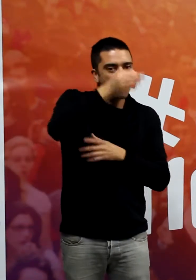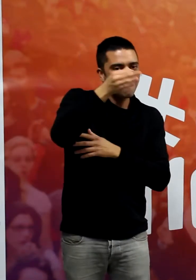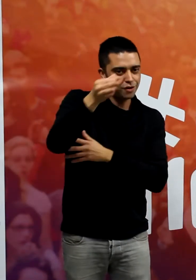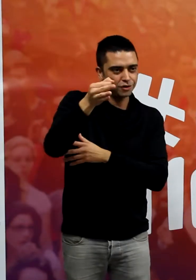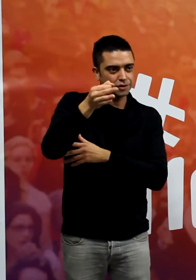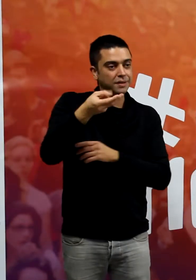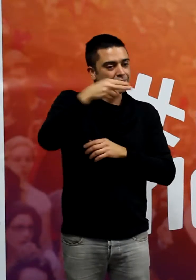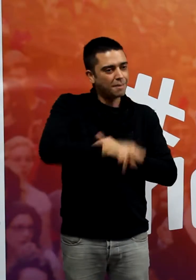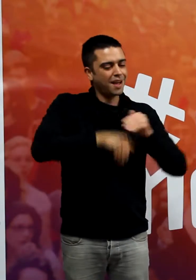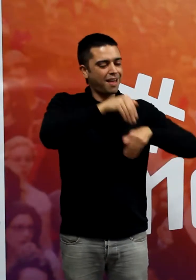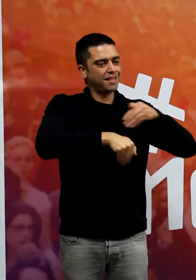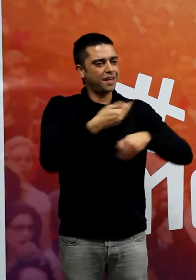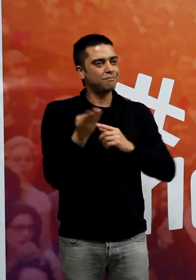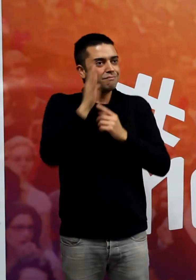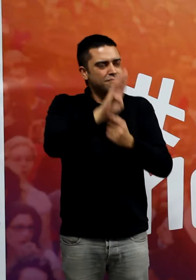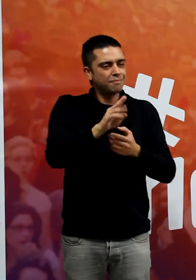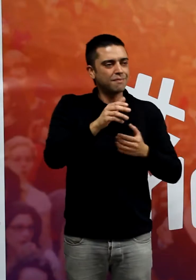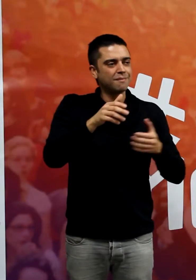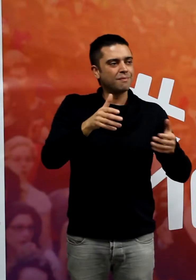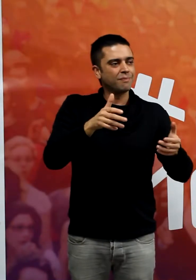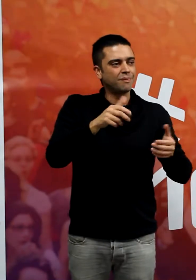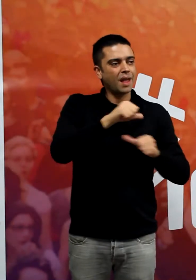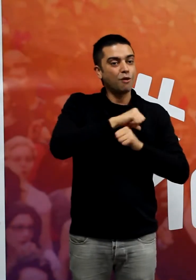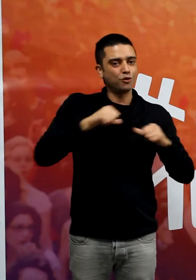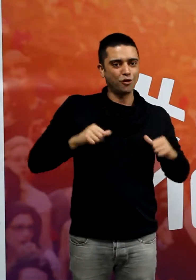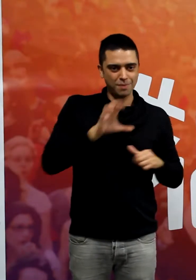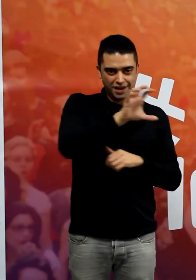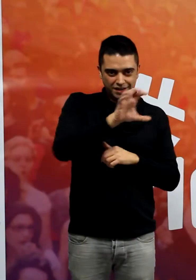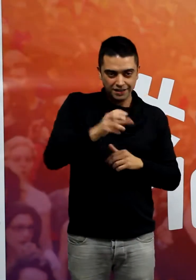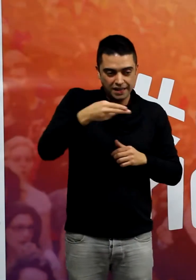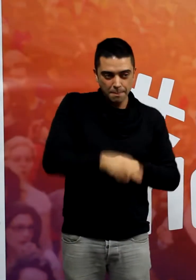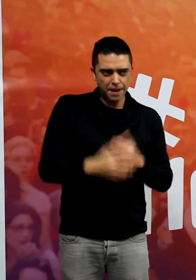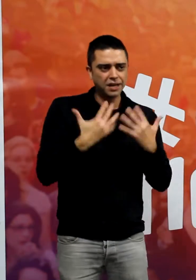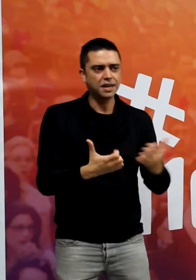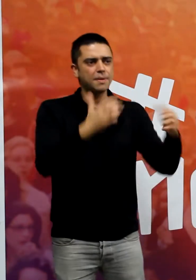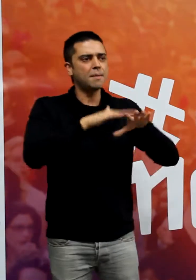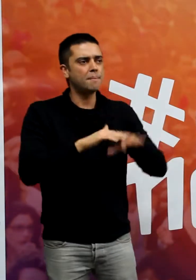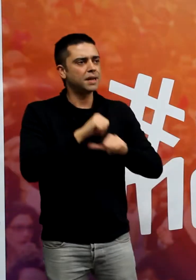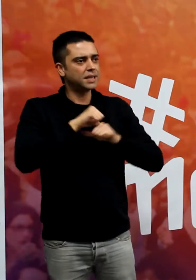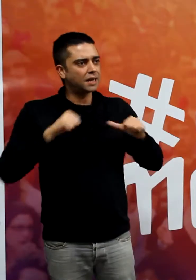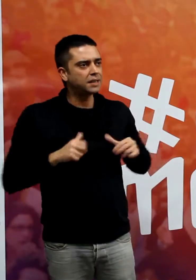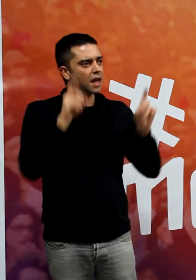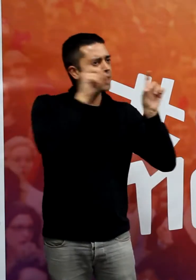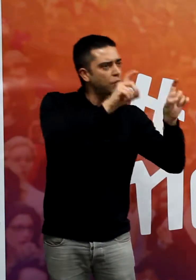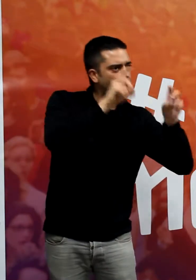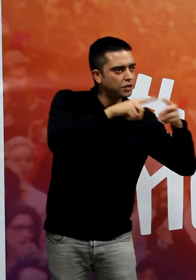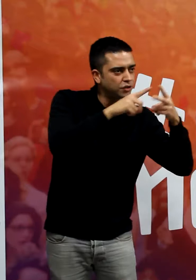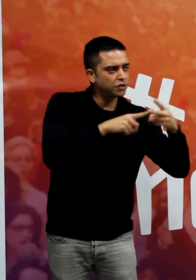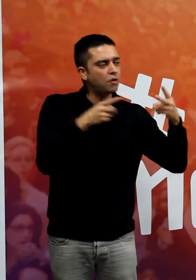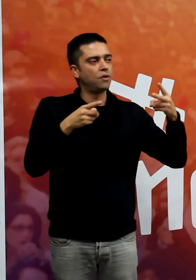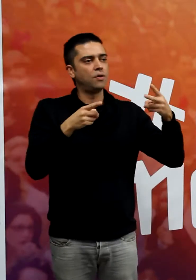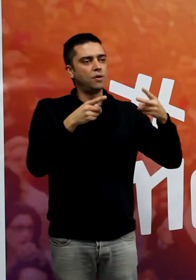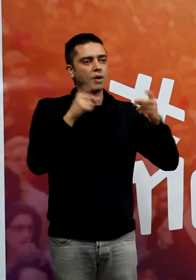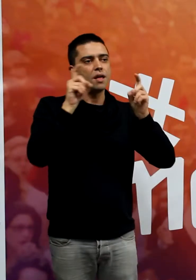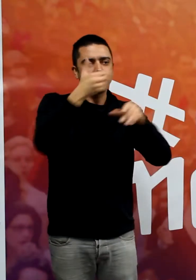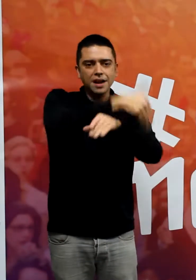autonòmiques i això ho hem fet mentre fèiem assemblees on parlàvem de sanitat, d'igualtat,'educació als carrers.